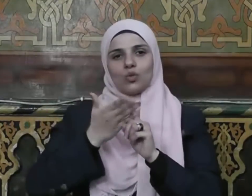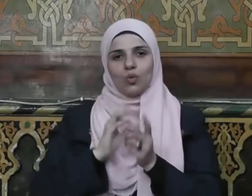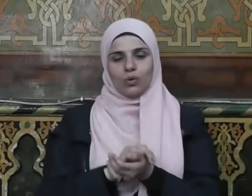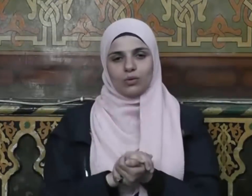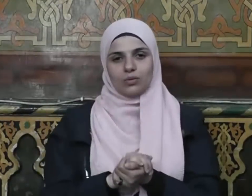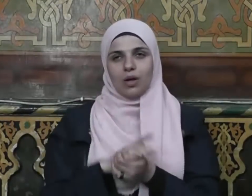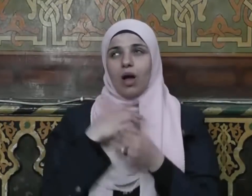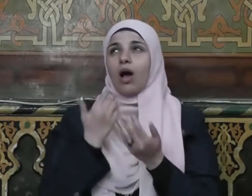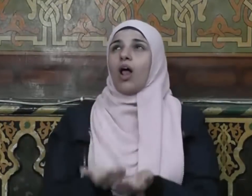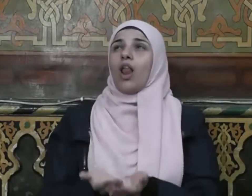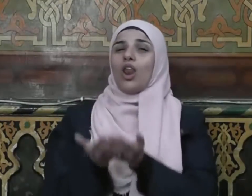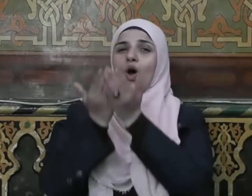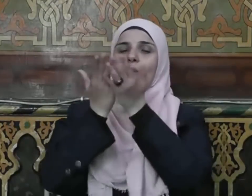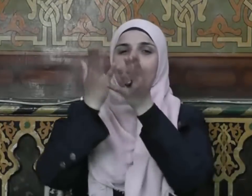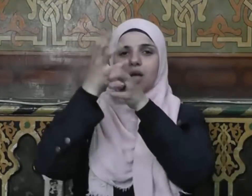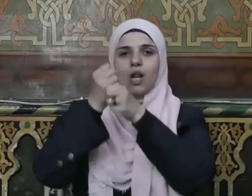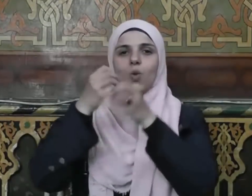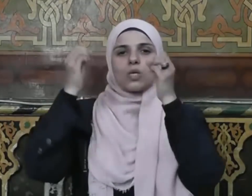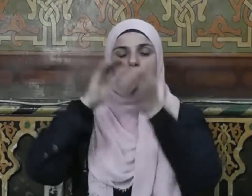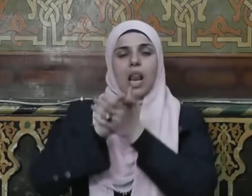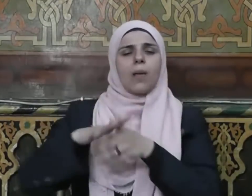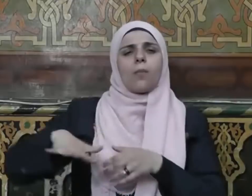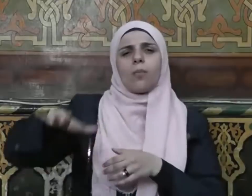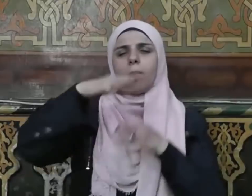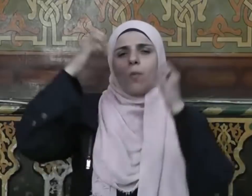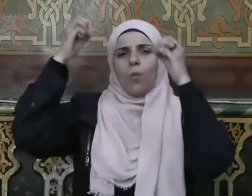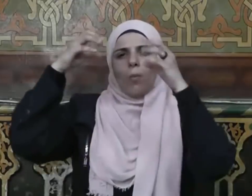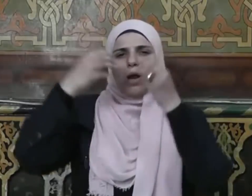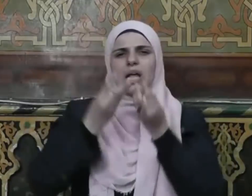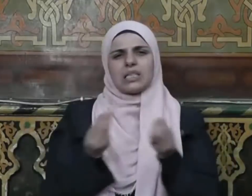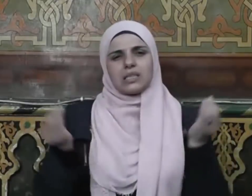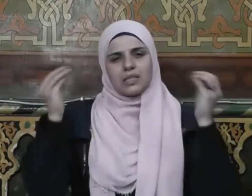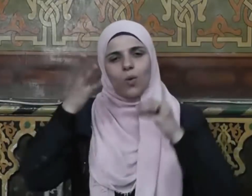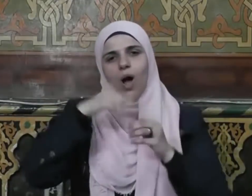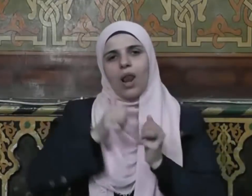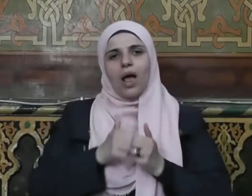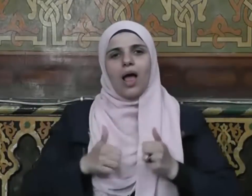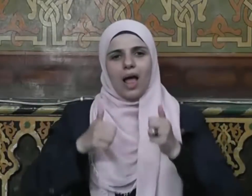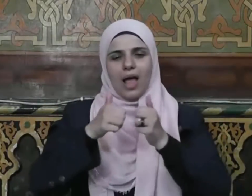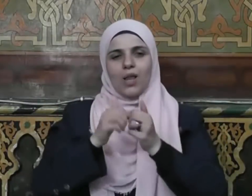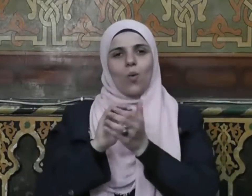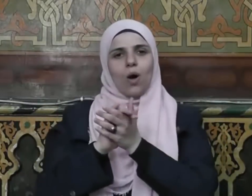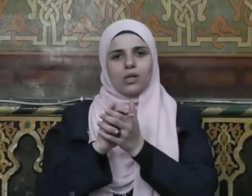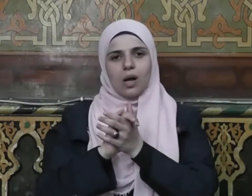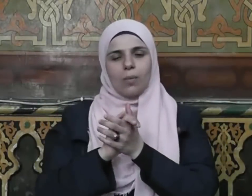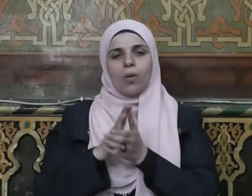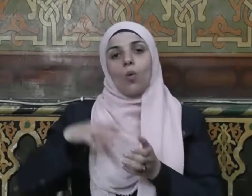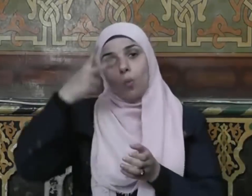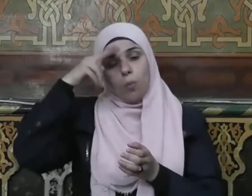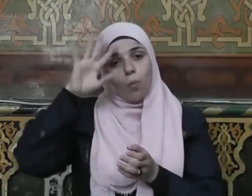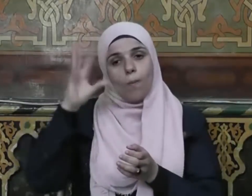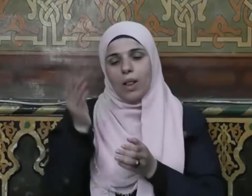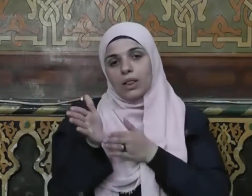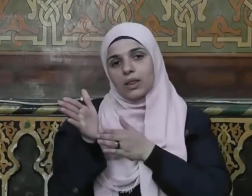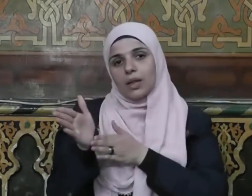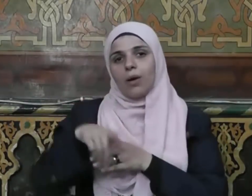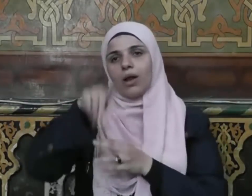ورسوله اللهم صل وسلم وبارك عليه وعلى آله وصحبه ومن تبعهم